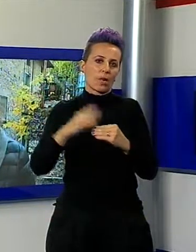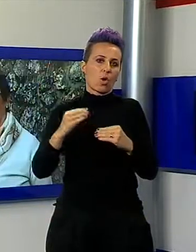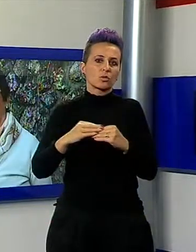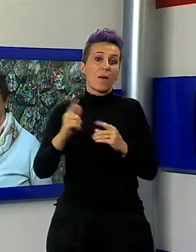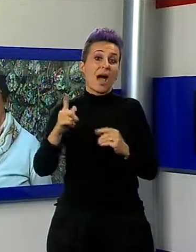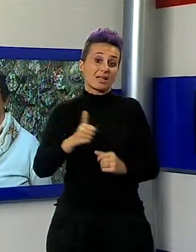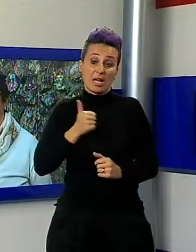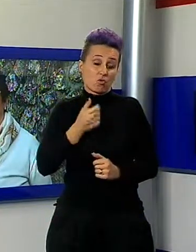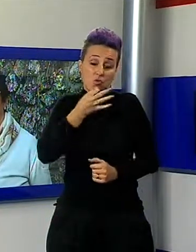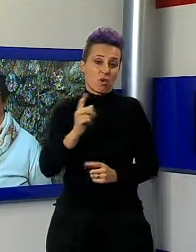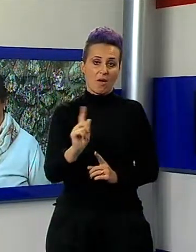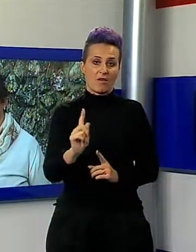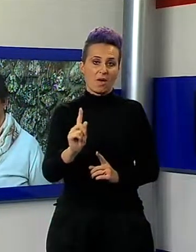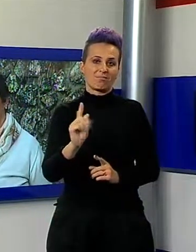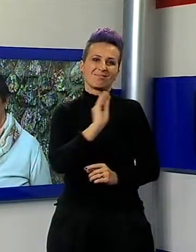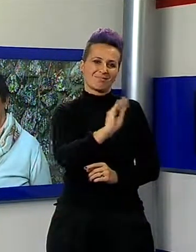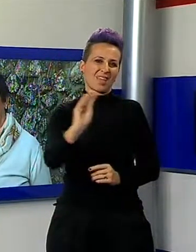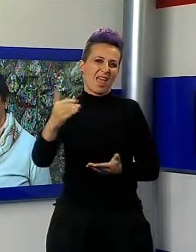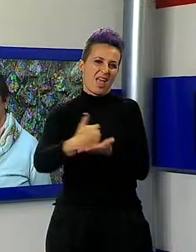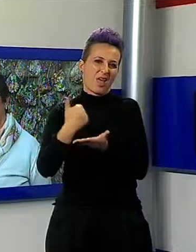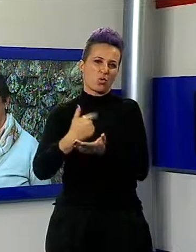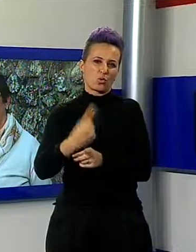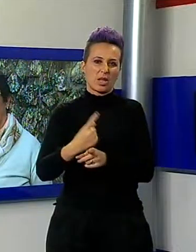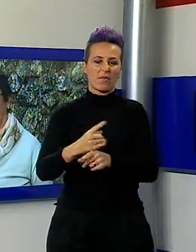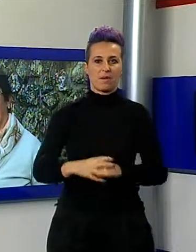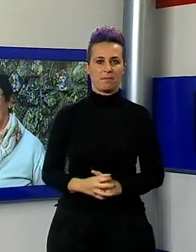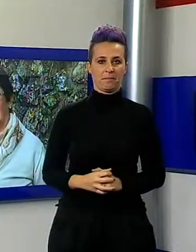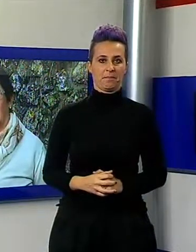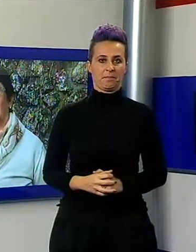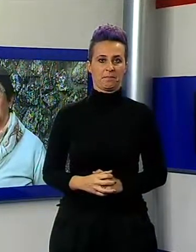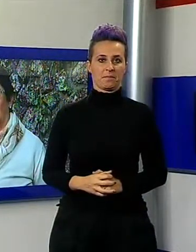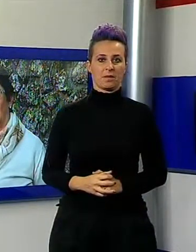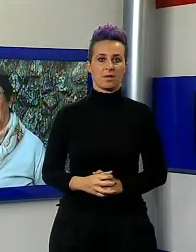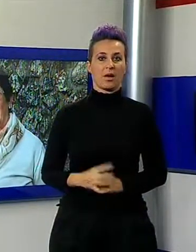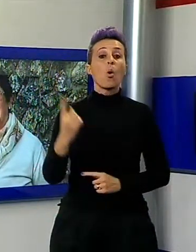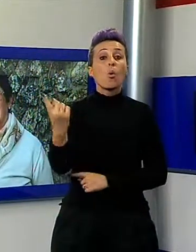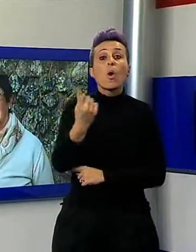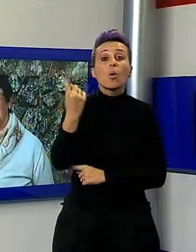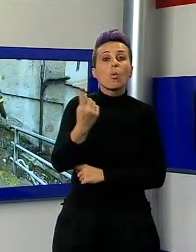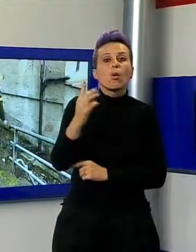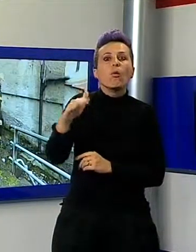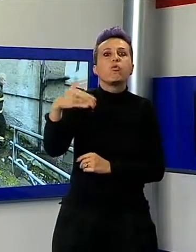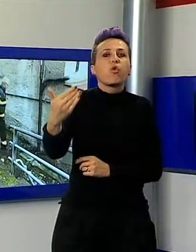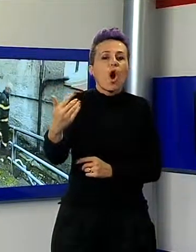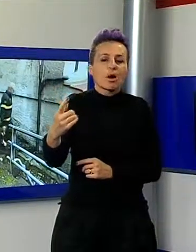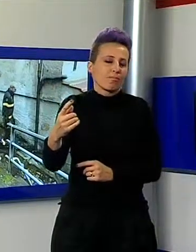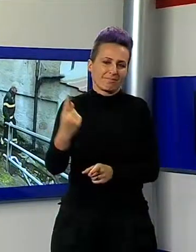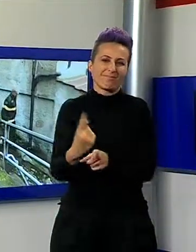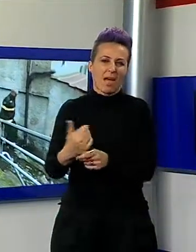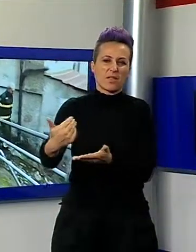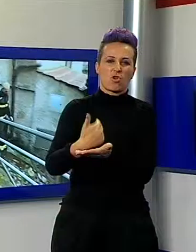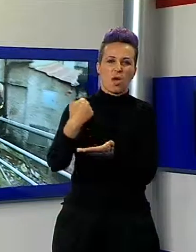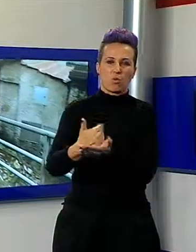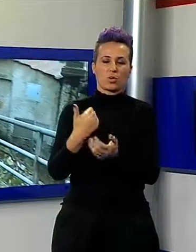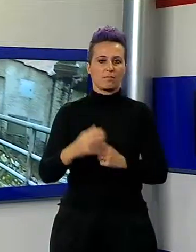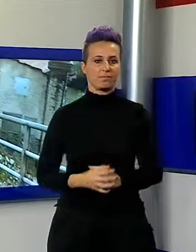questo punto. È una cosa che lì è tanta roba, c'è proprio da aiutarci qualcuno estra. Diversi gli interventi